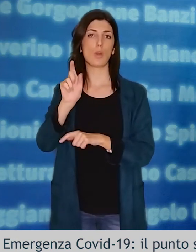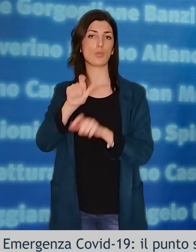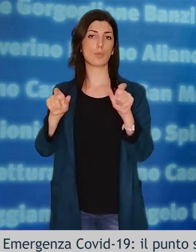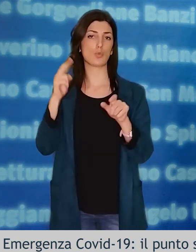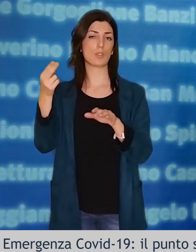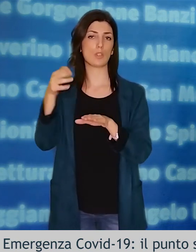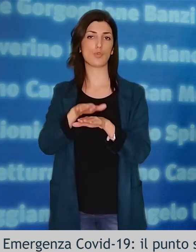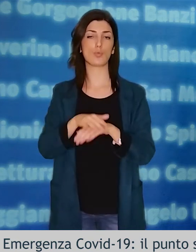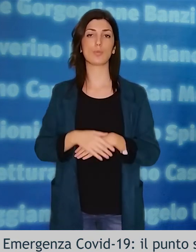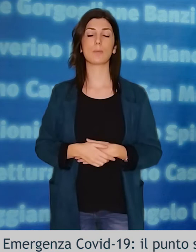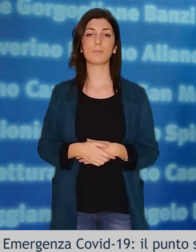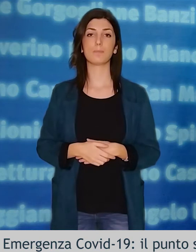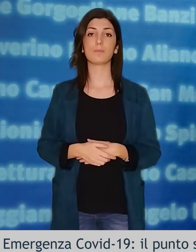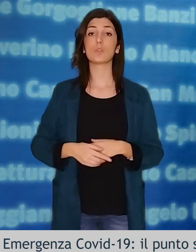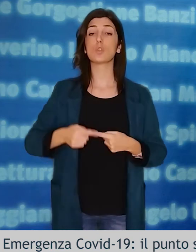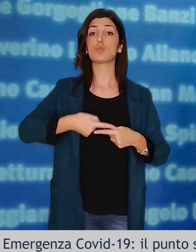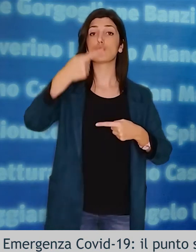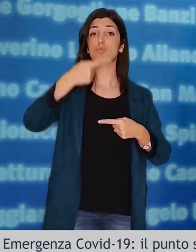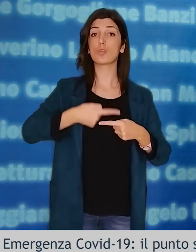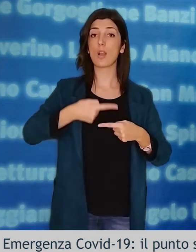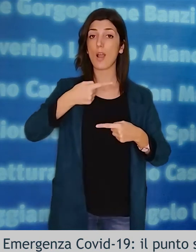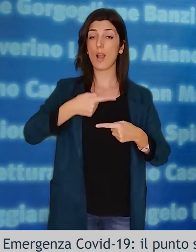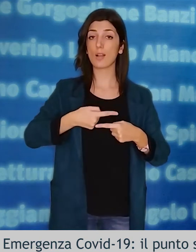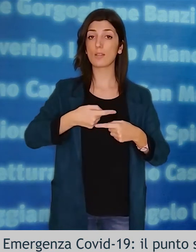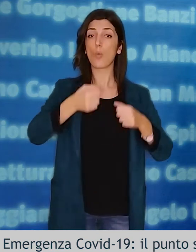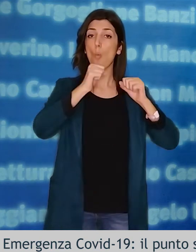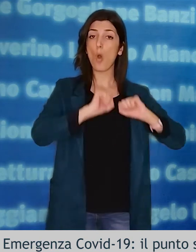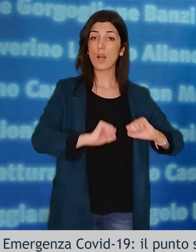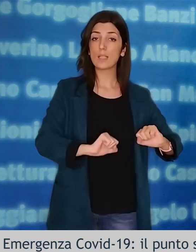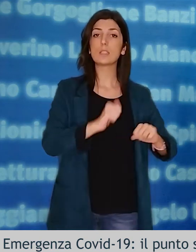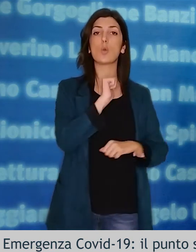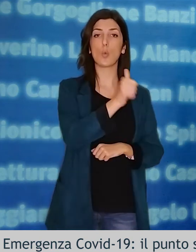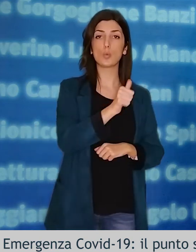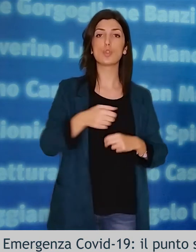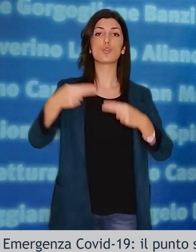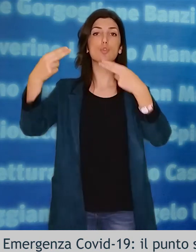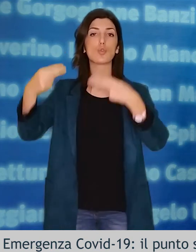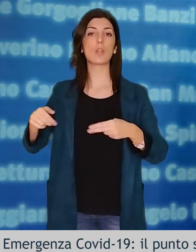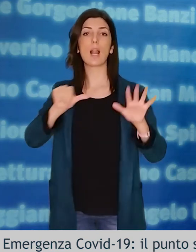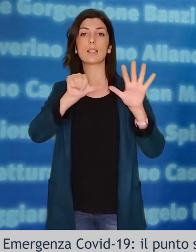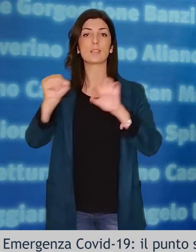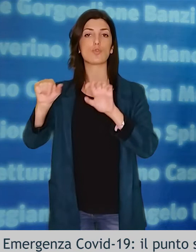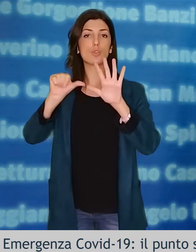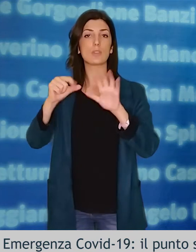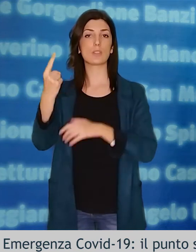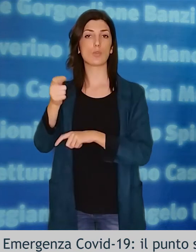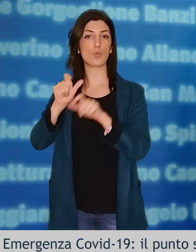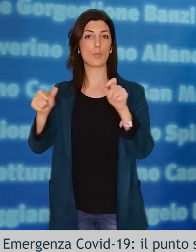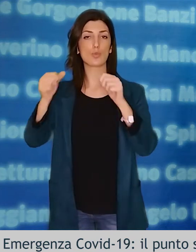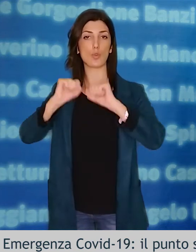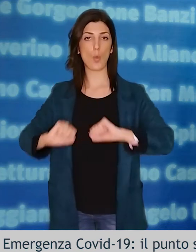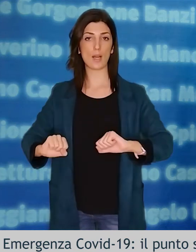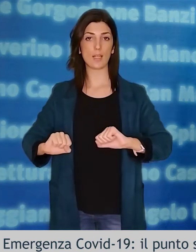I guariti nei giorni presi in esame sono 11, con un totale di 661 unità. I positivi